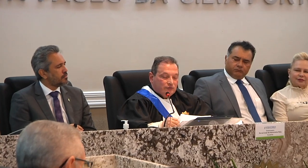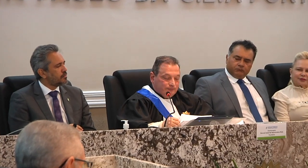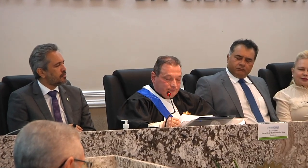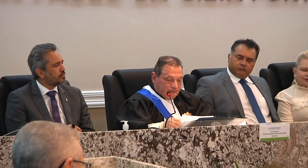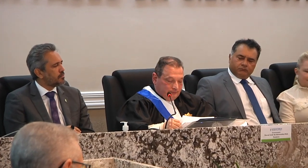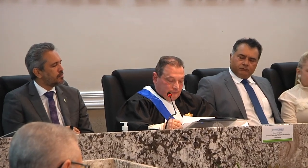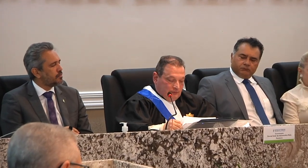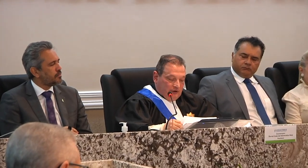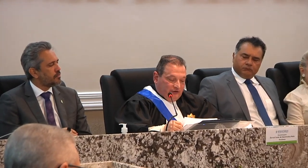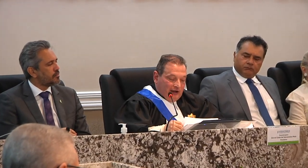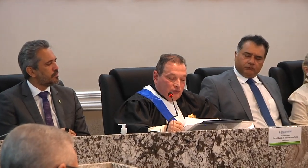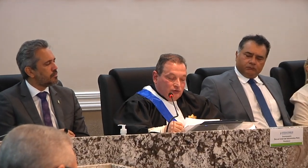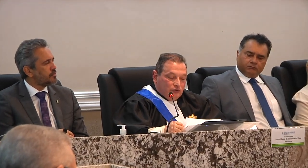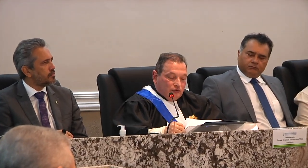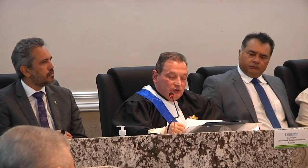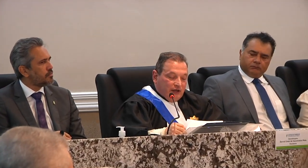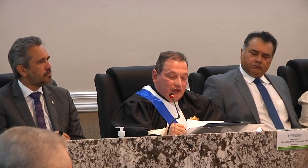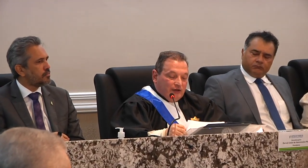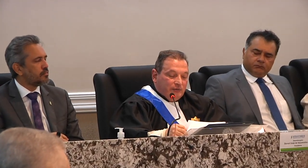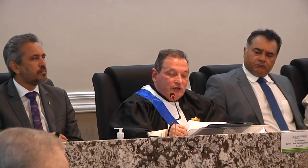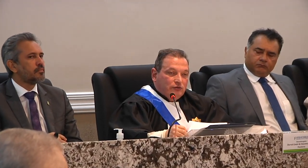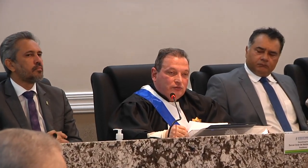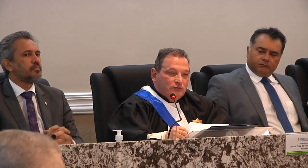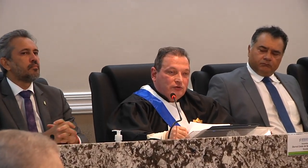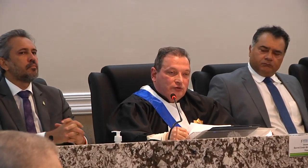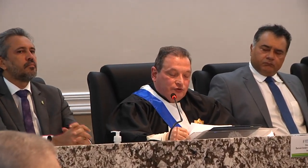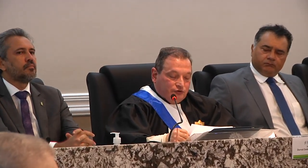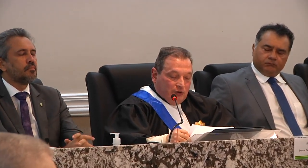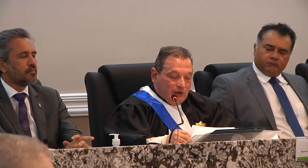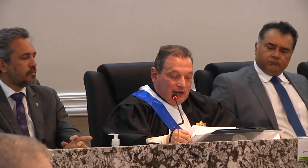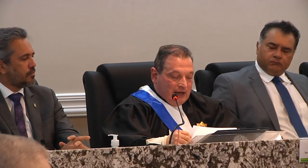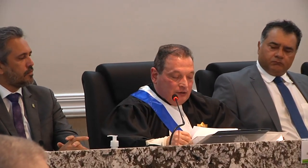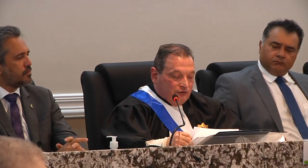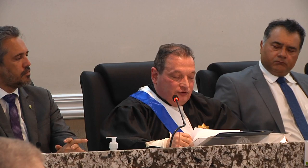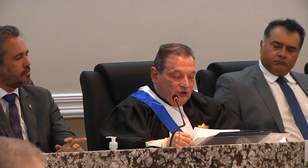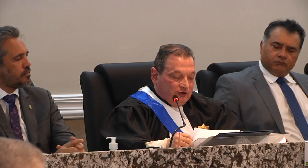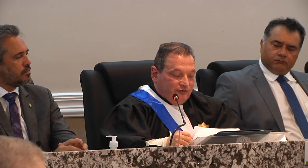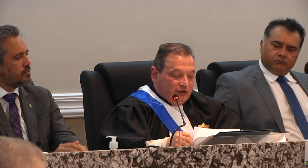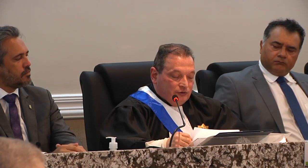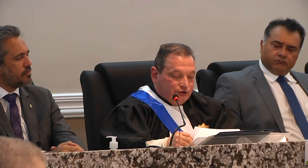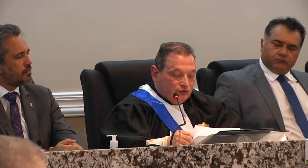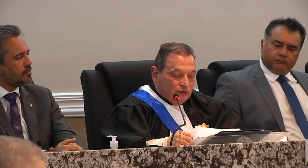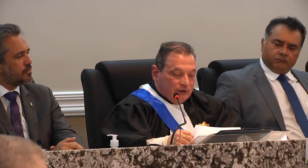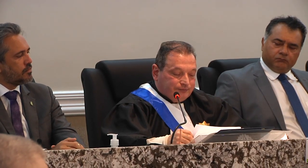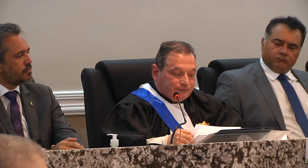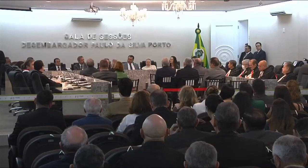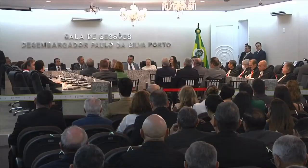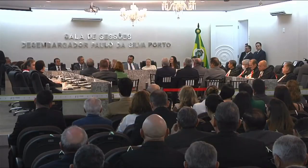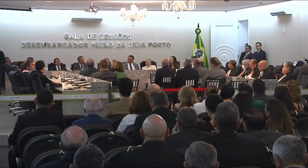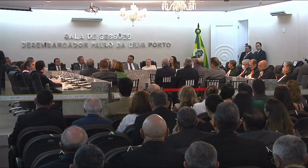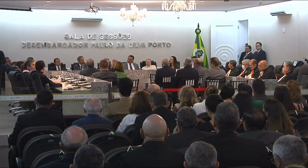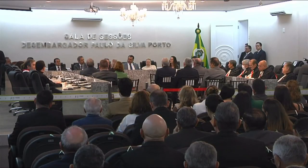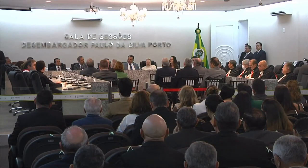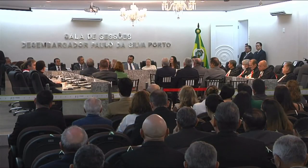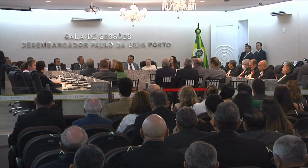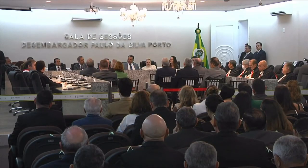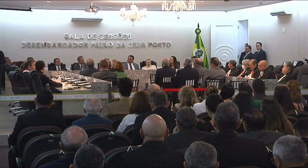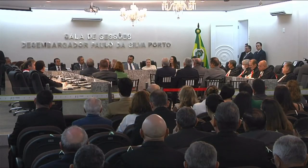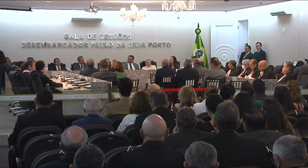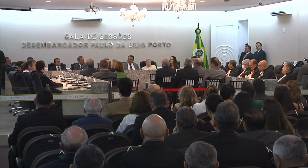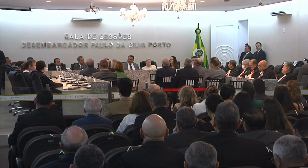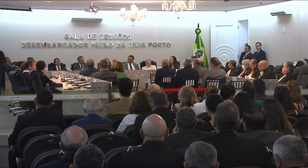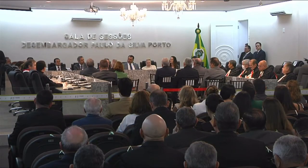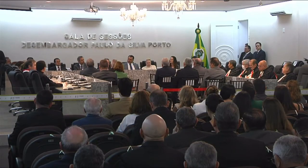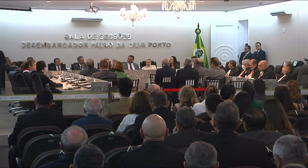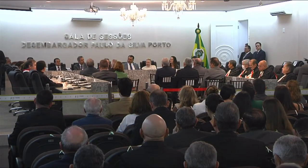Nascimento saúdo o querido amigo João Carlos de Oliveira Uchoa que